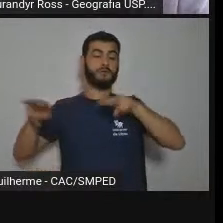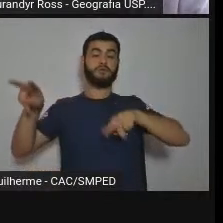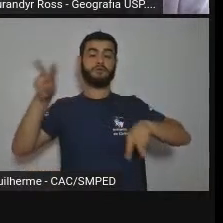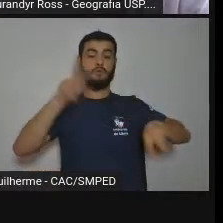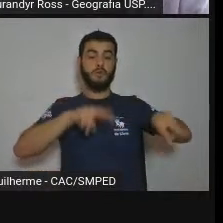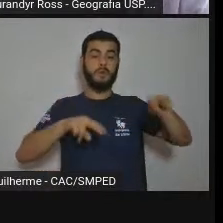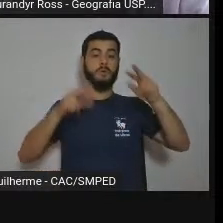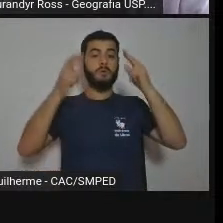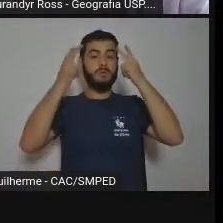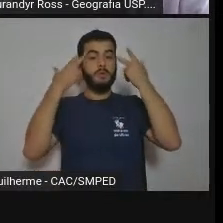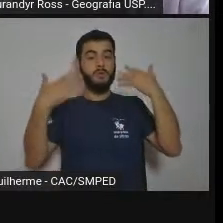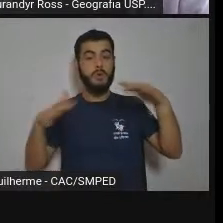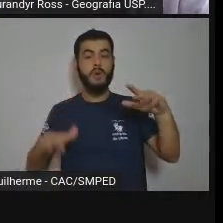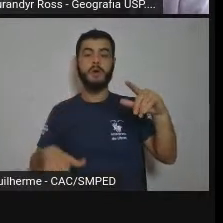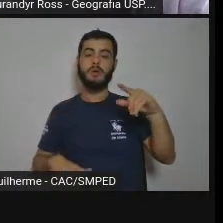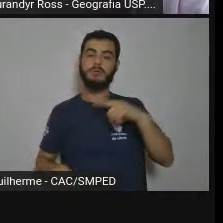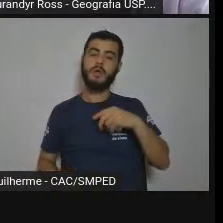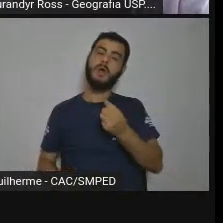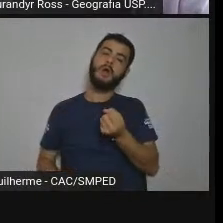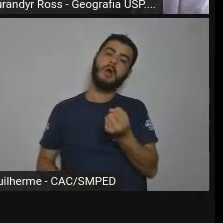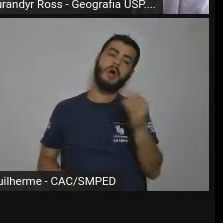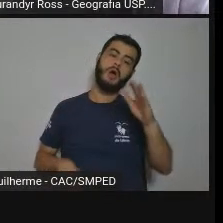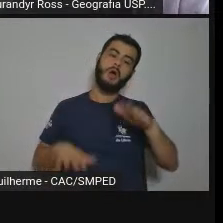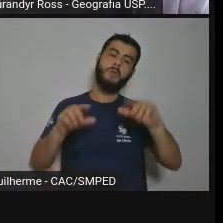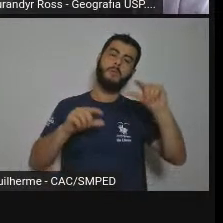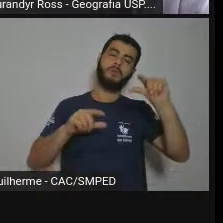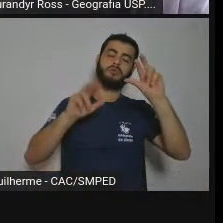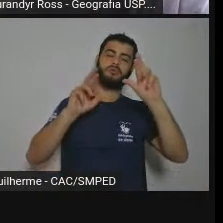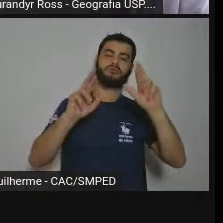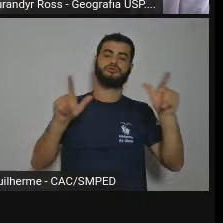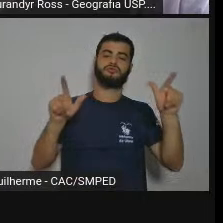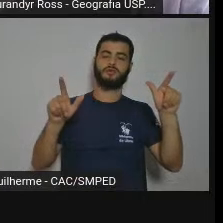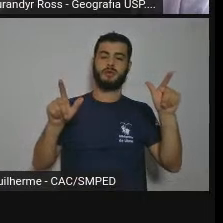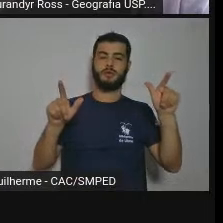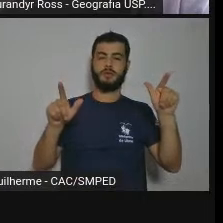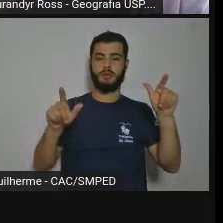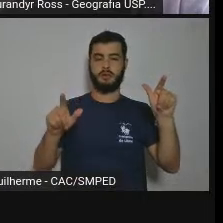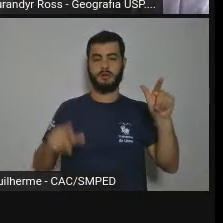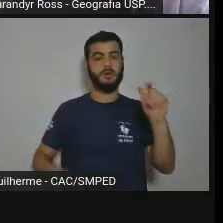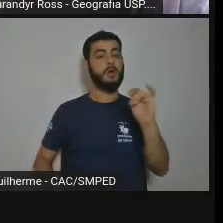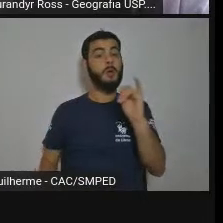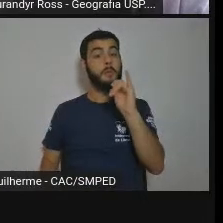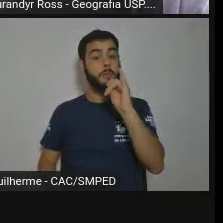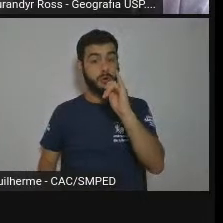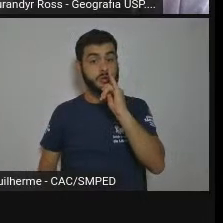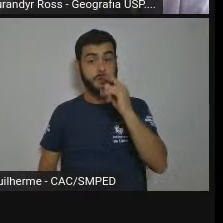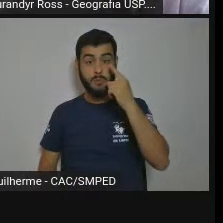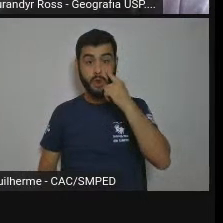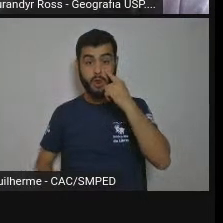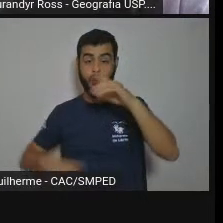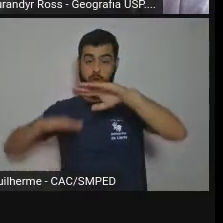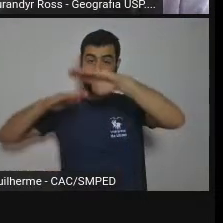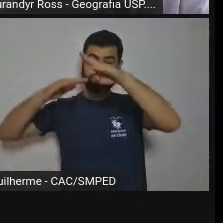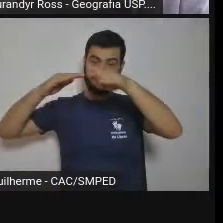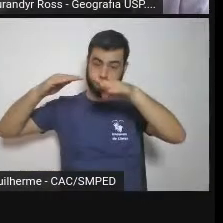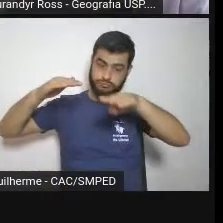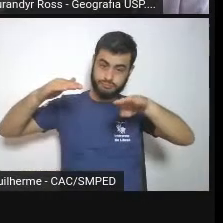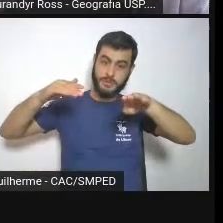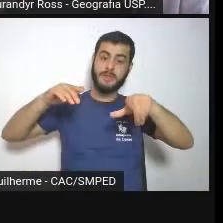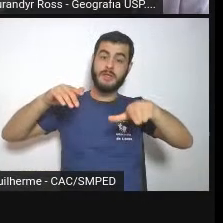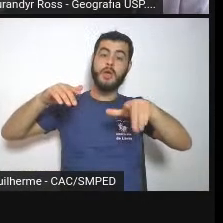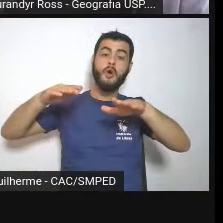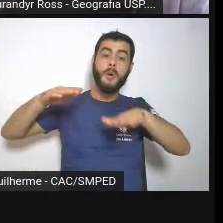distinções, então veja, nós temos uma parte mais baixa onde está a mata, onde está